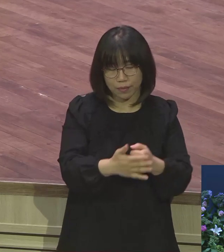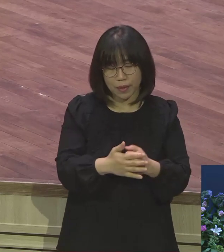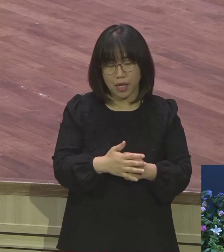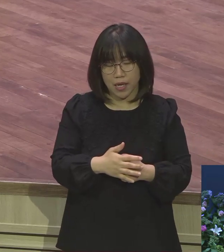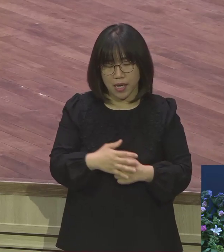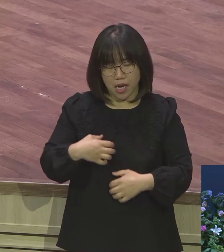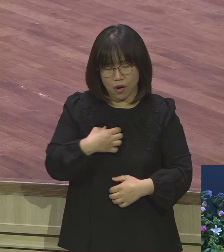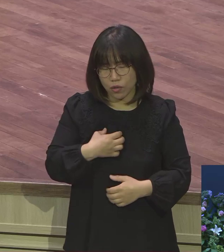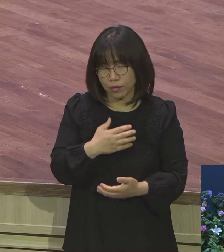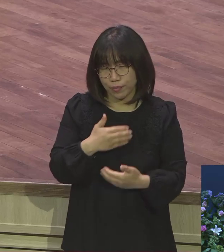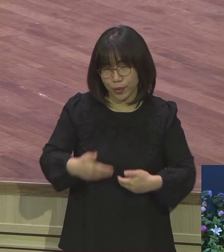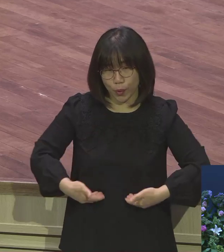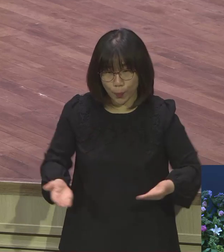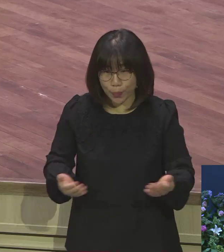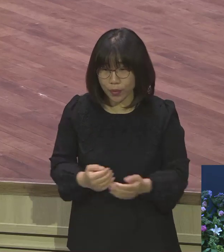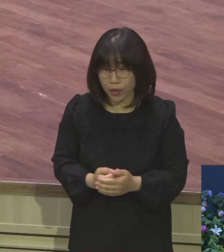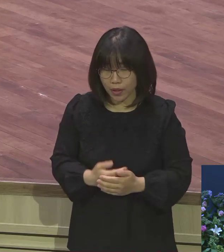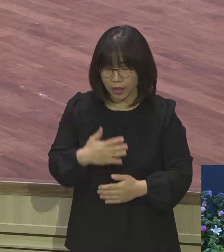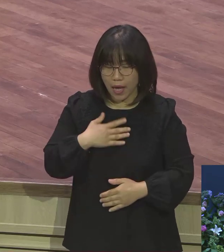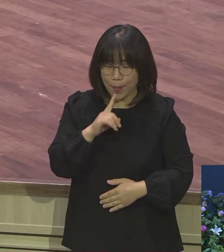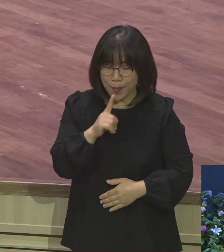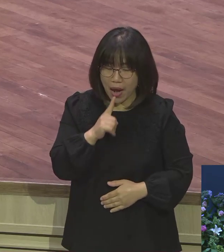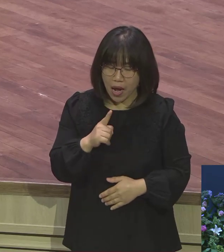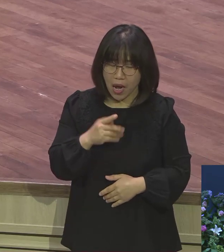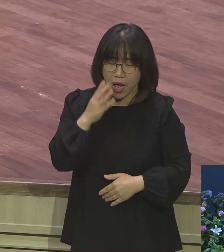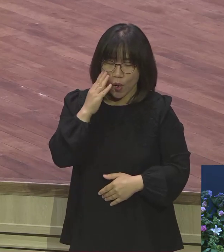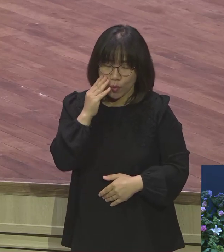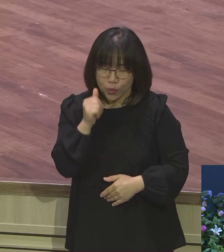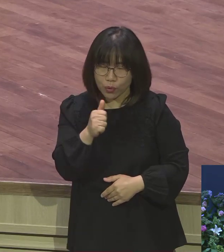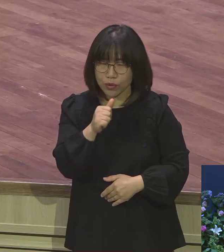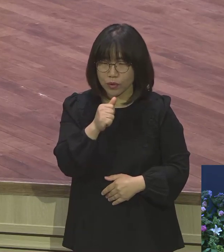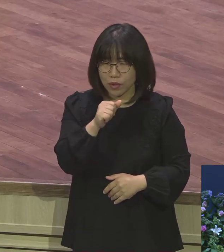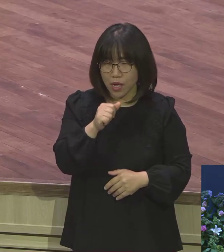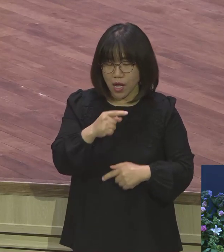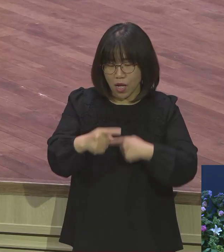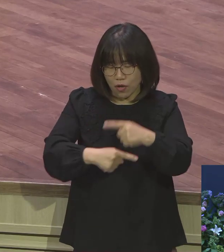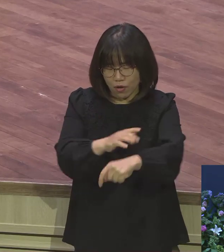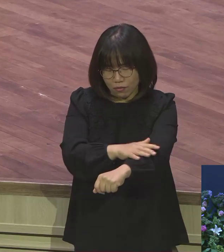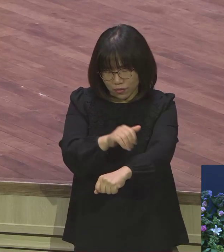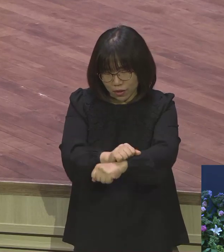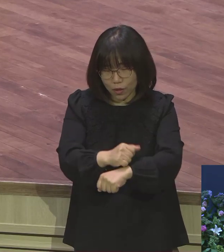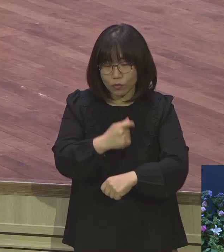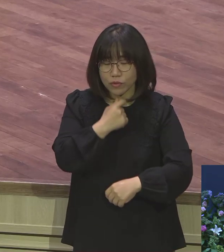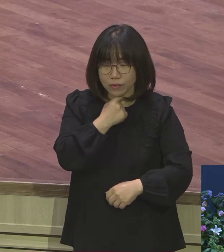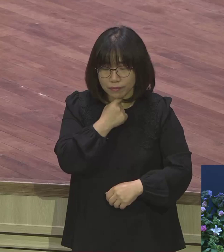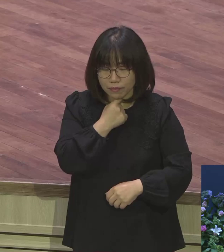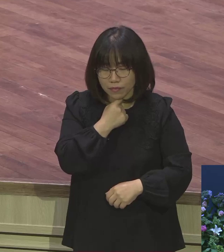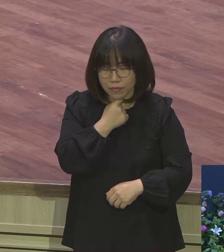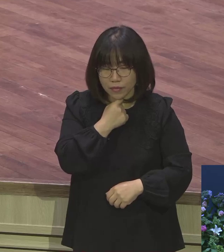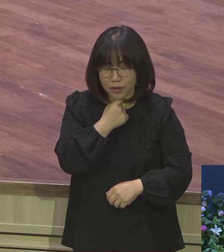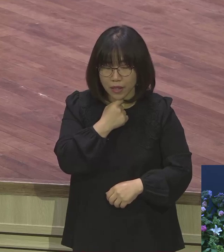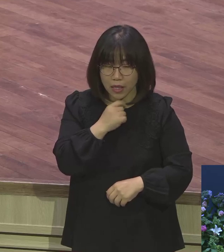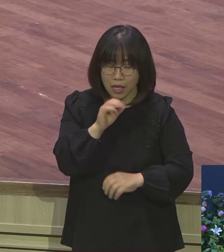자기가 말을 잘해서 자기가 표현을 잘해서 자기가 다 하려고 하니까. 안 되는 거예요.